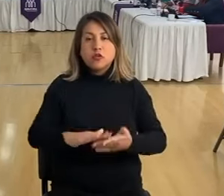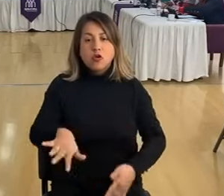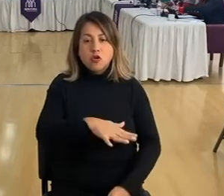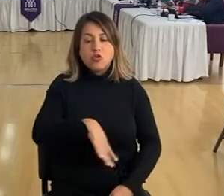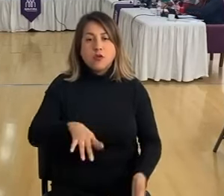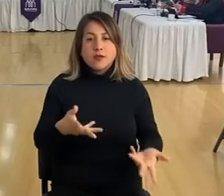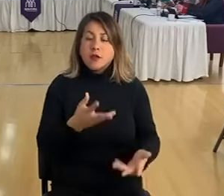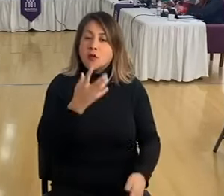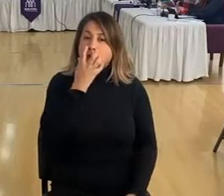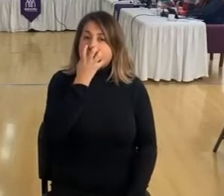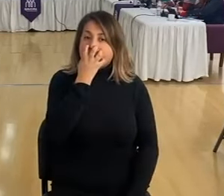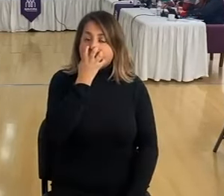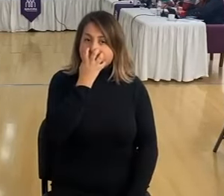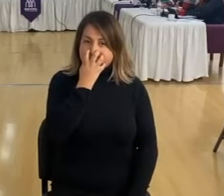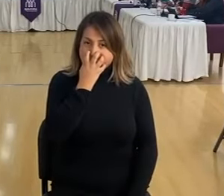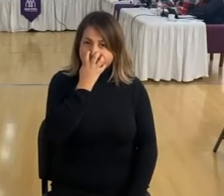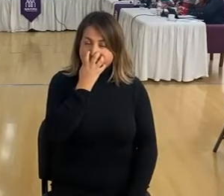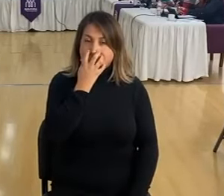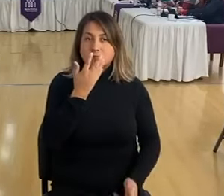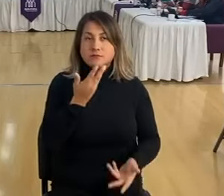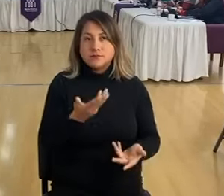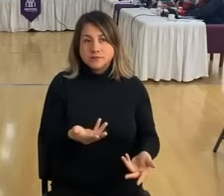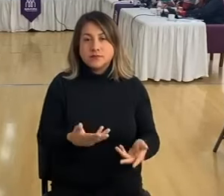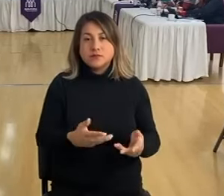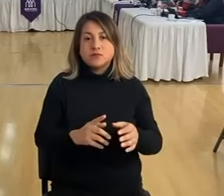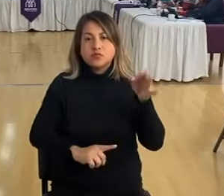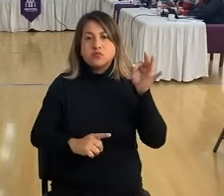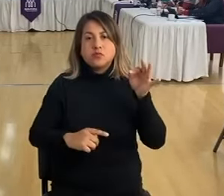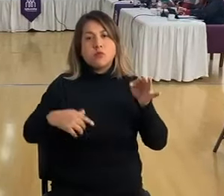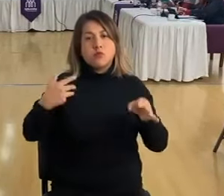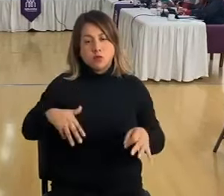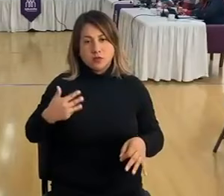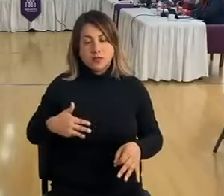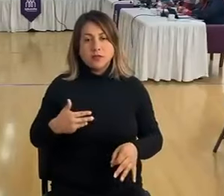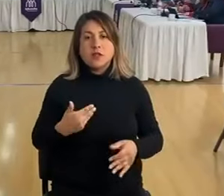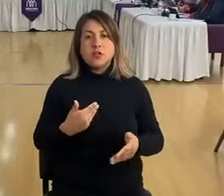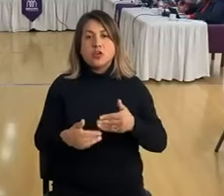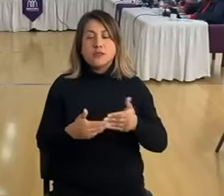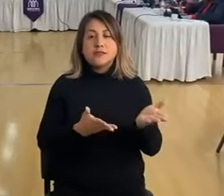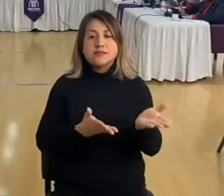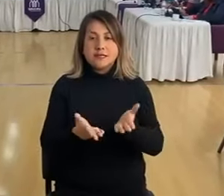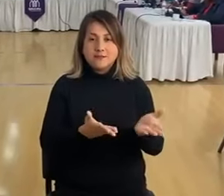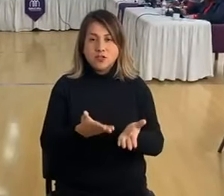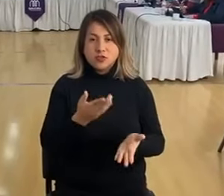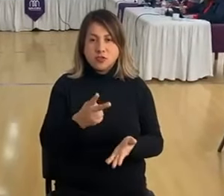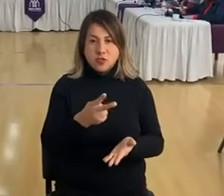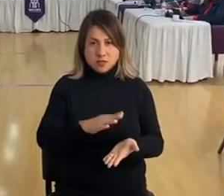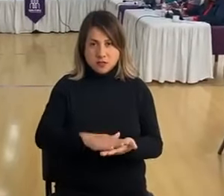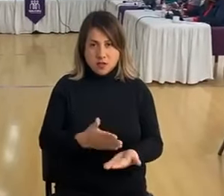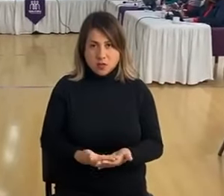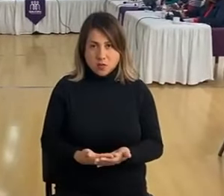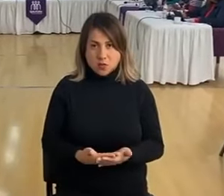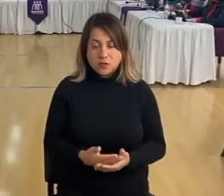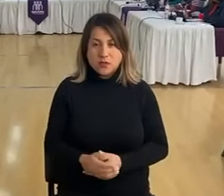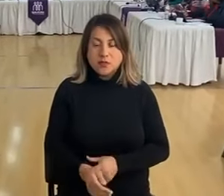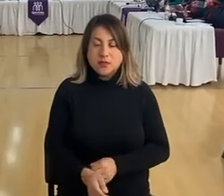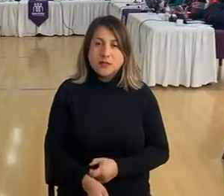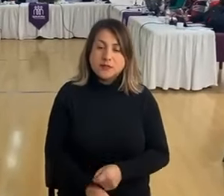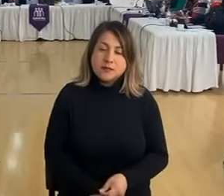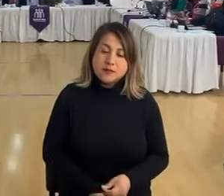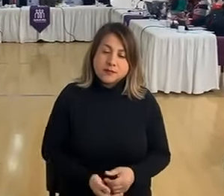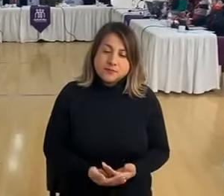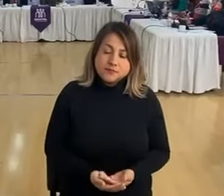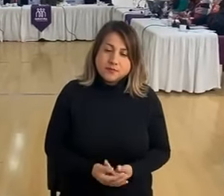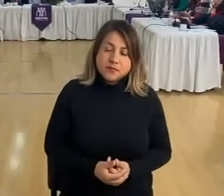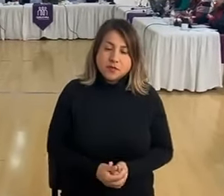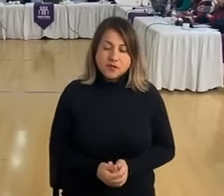oxígeno es un elemento primordial en un servicio de salud, ya